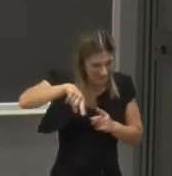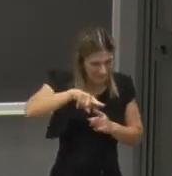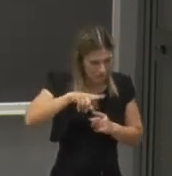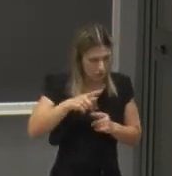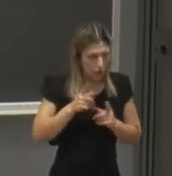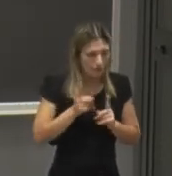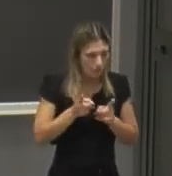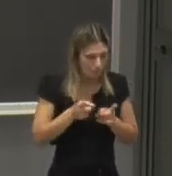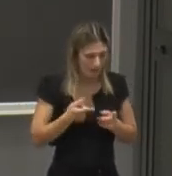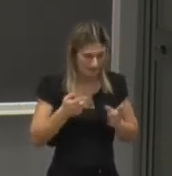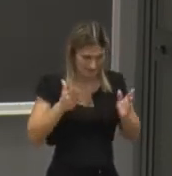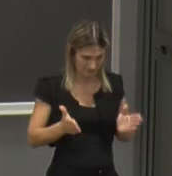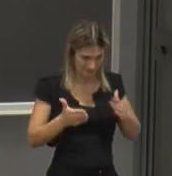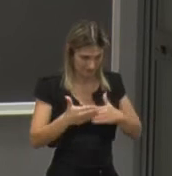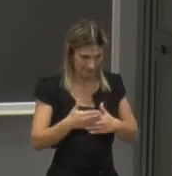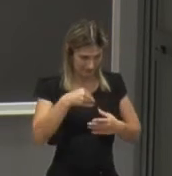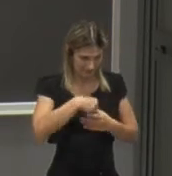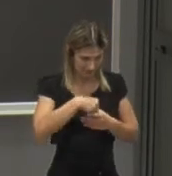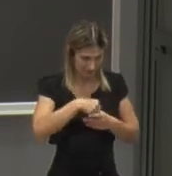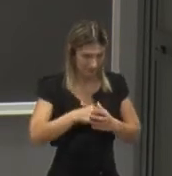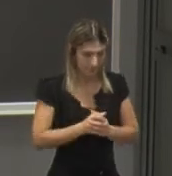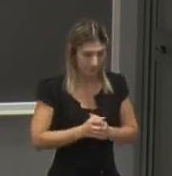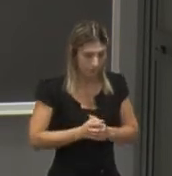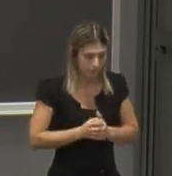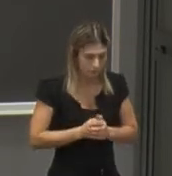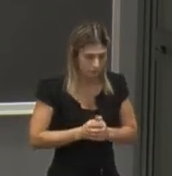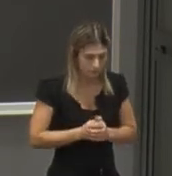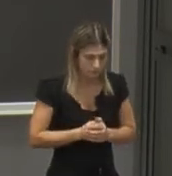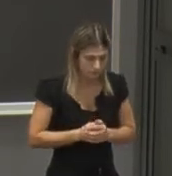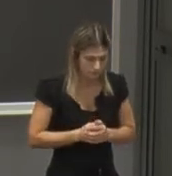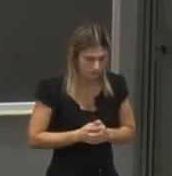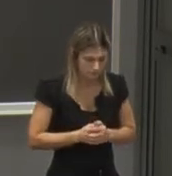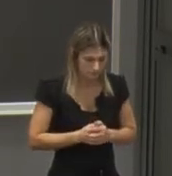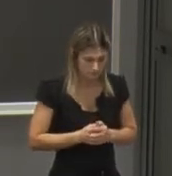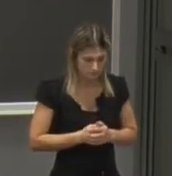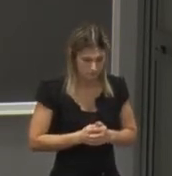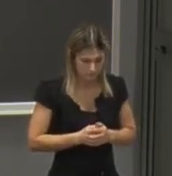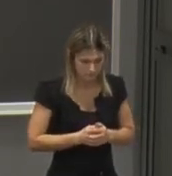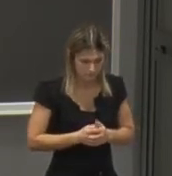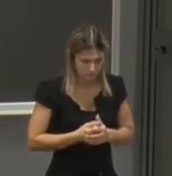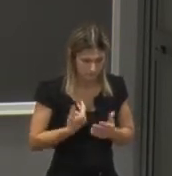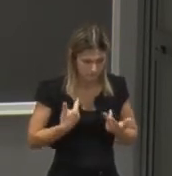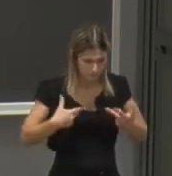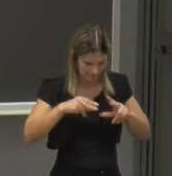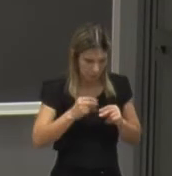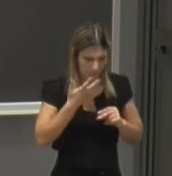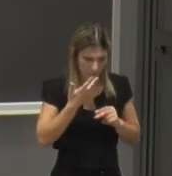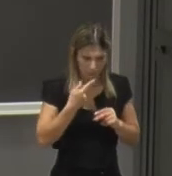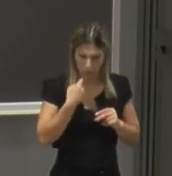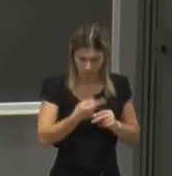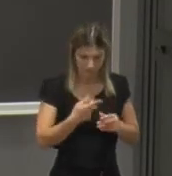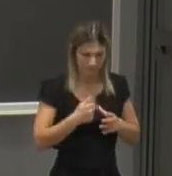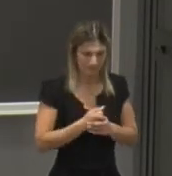che il nostro dipartimento ma di nuovo voglio in questo caso dire che